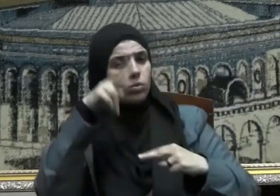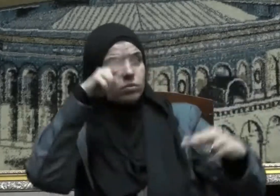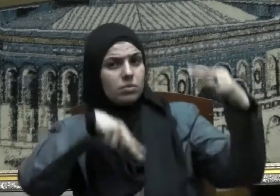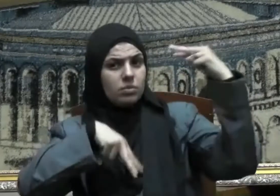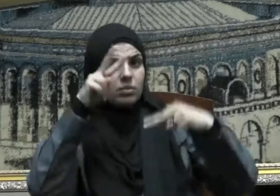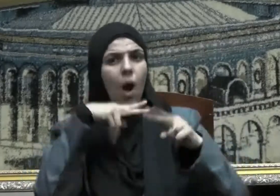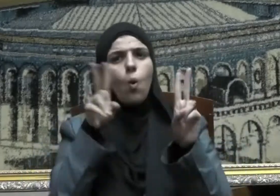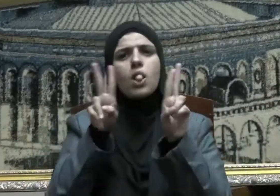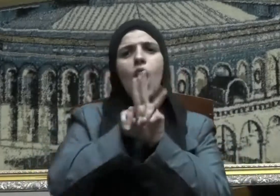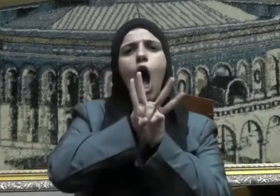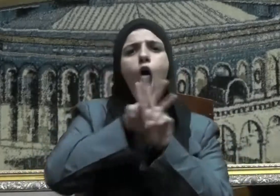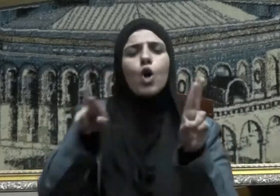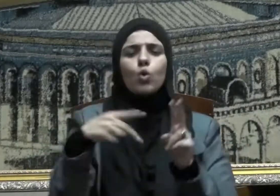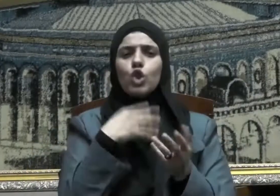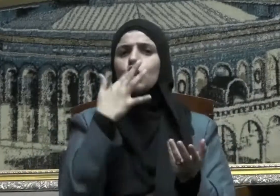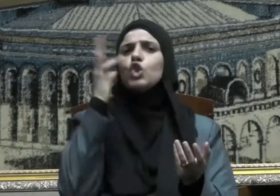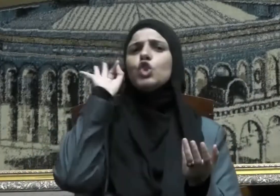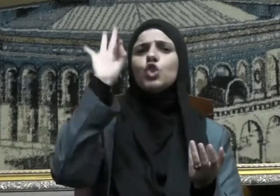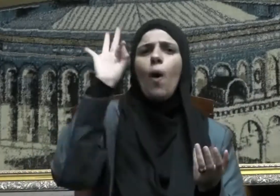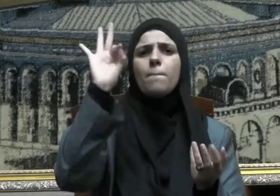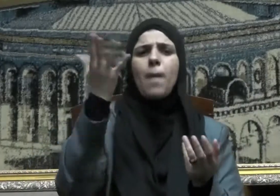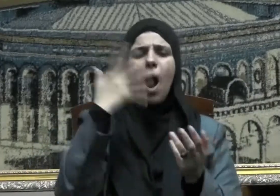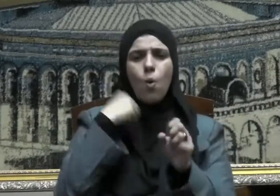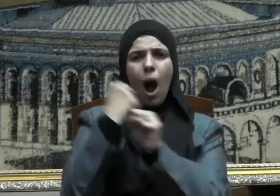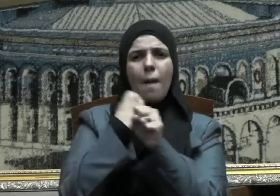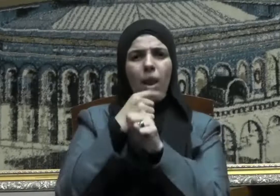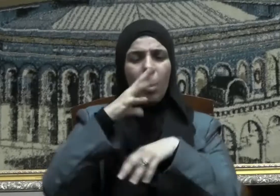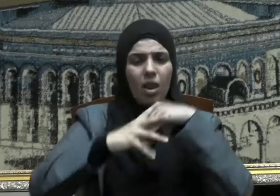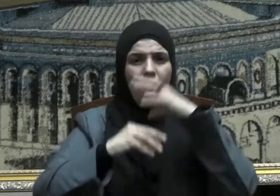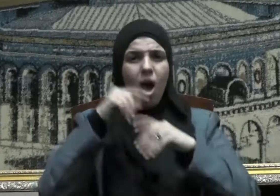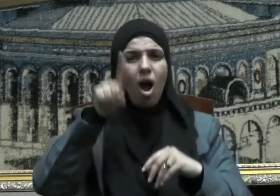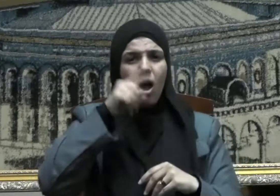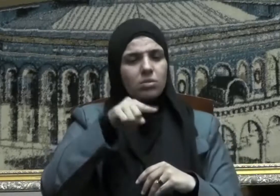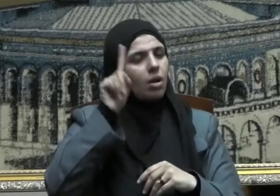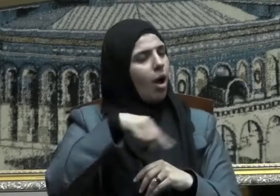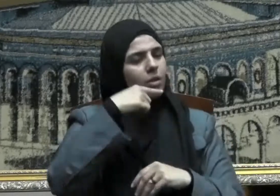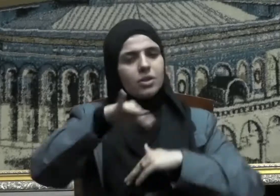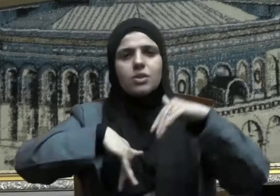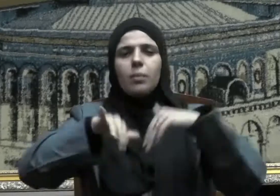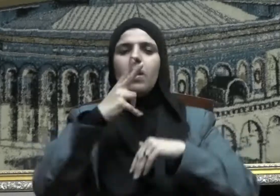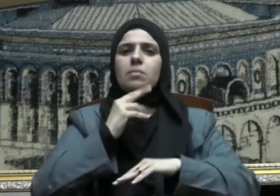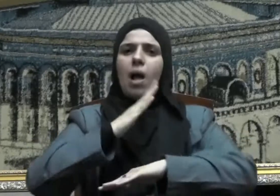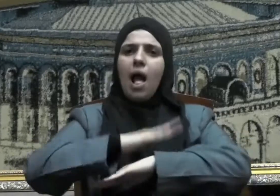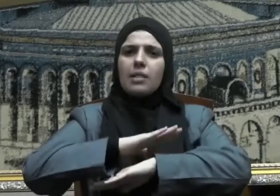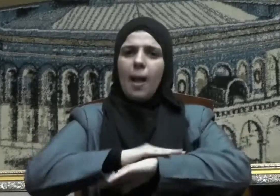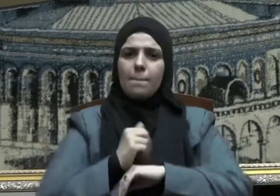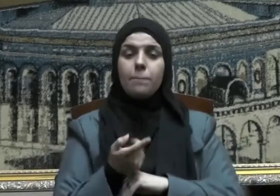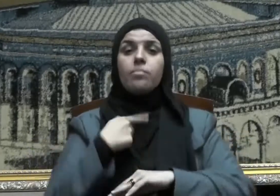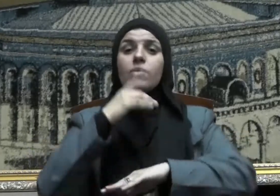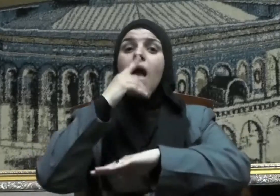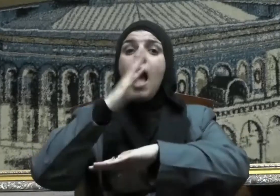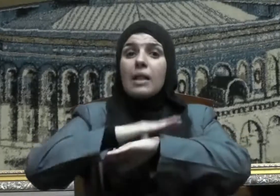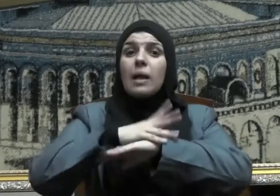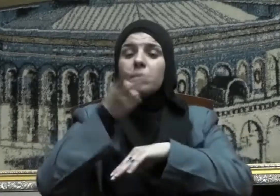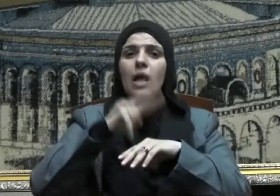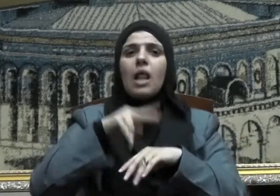بالنظر أو التحرش اللفظي أو الفالي ومن الآداب كذلك